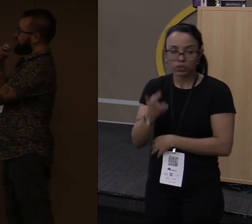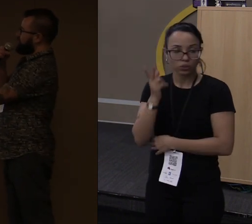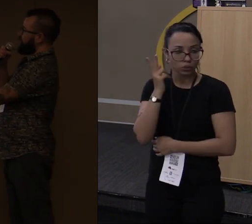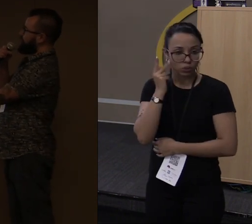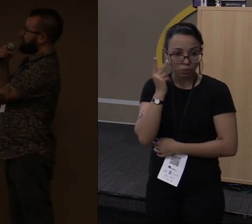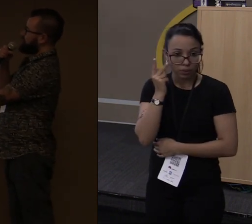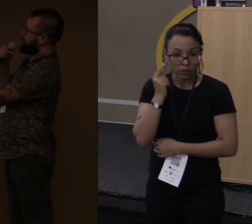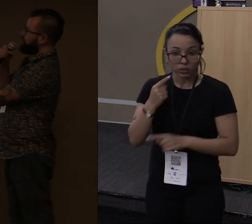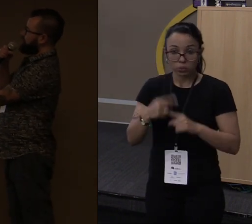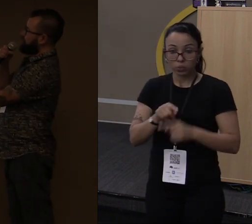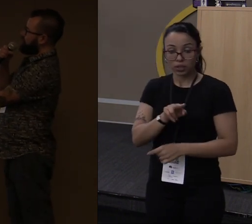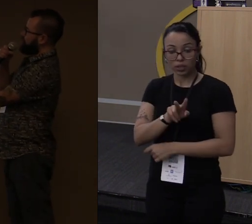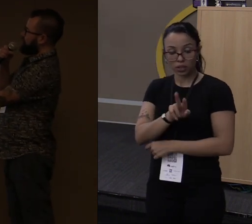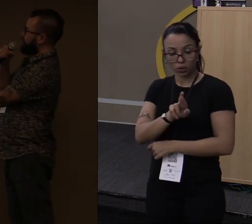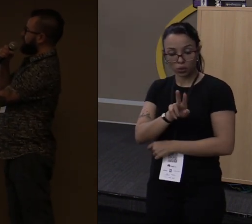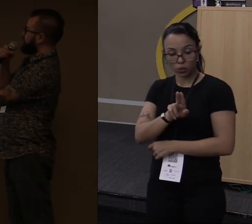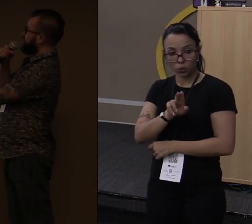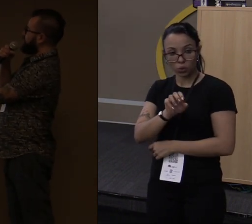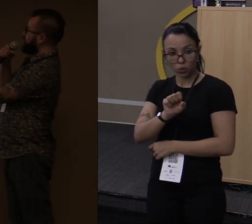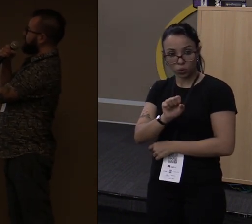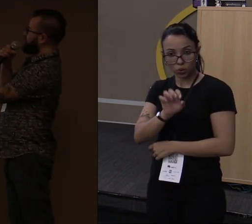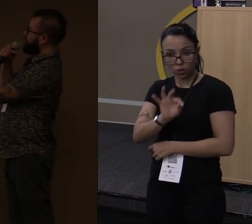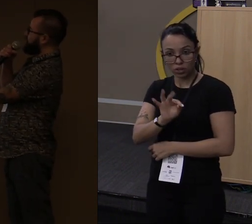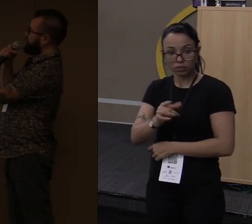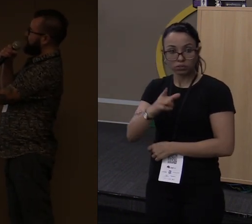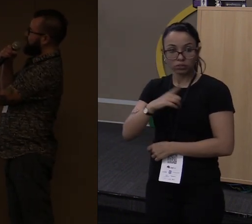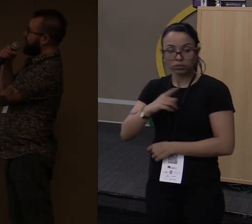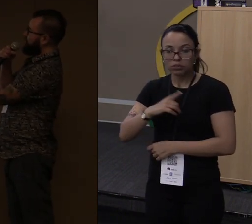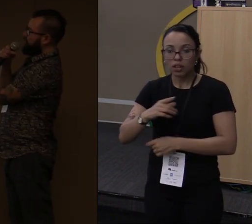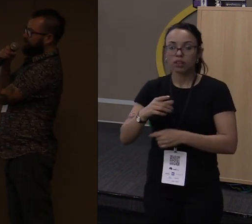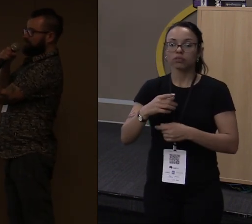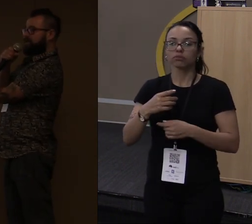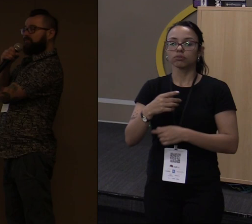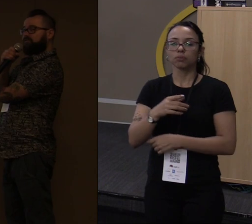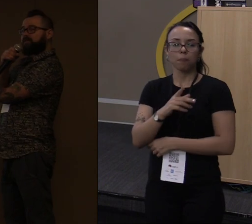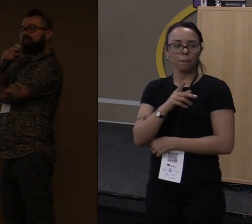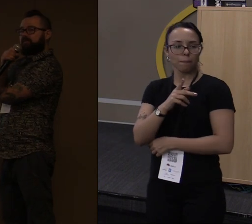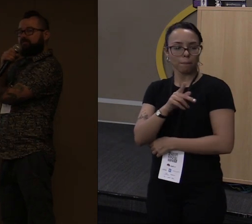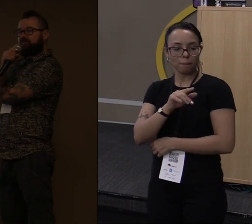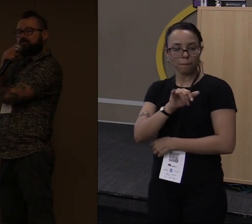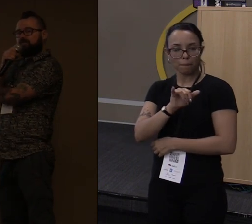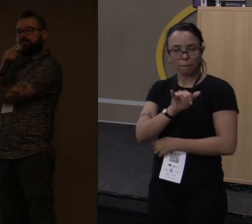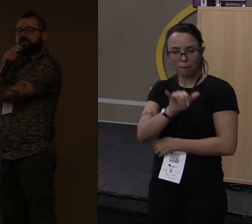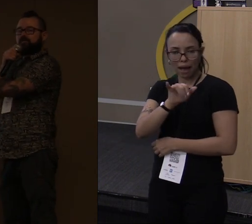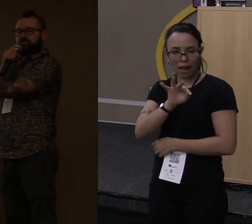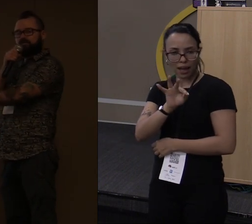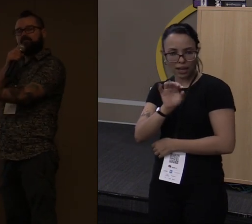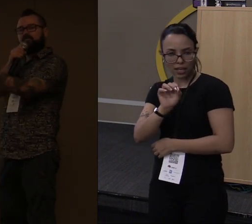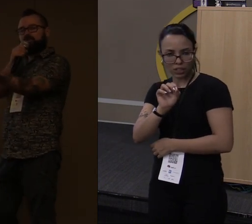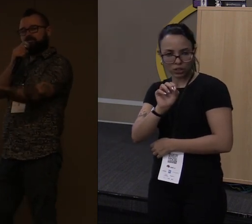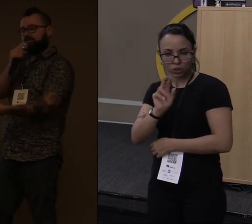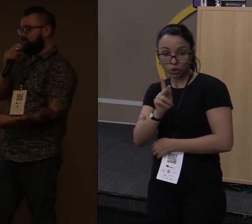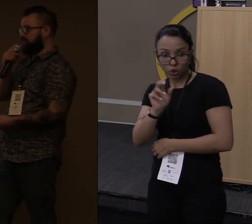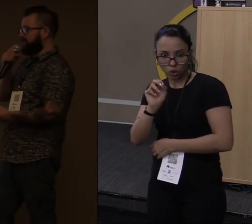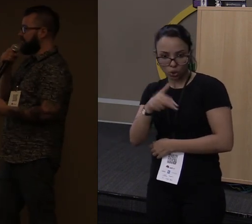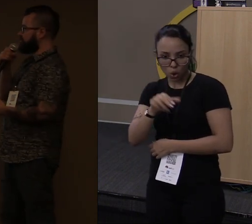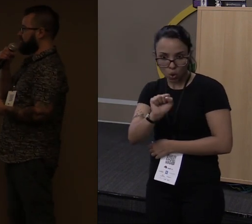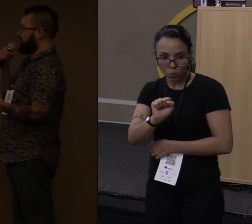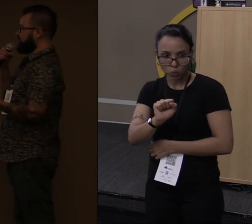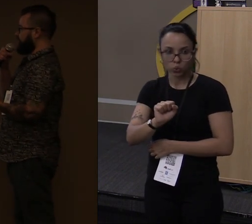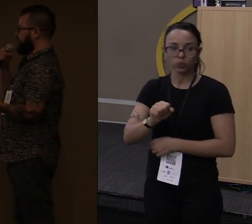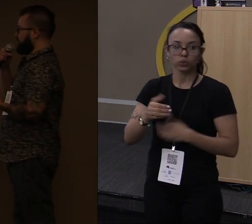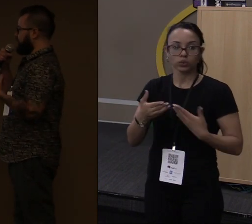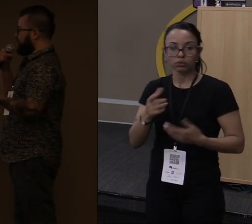eu tenho os bindings, né? Para o interpretador Python que eu consigo retornar resultados específicos que tratam as exceções e todos os